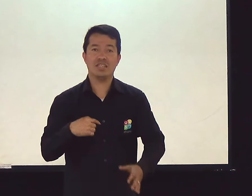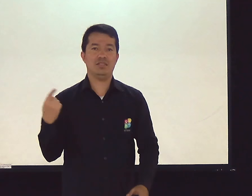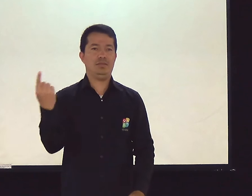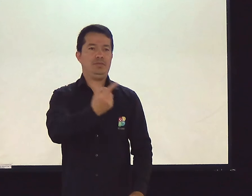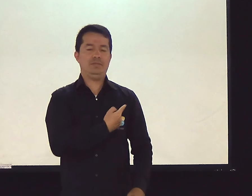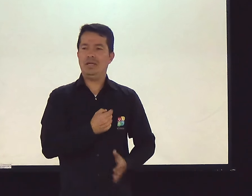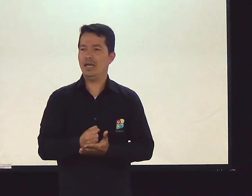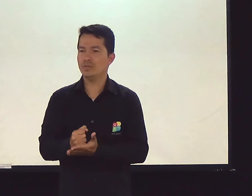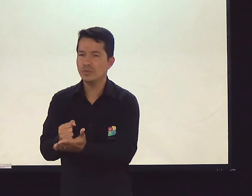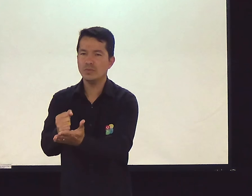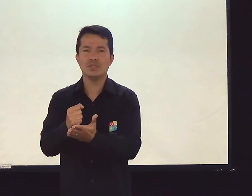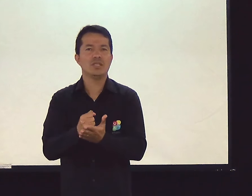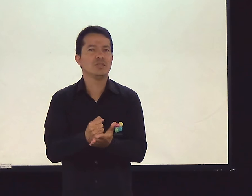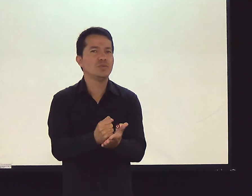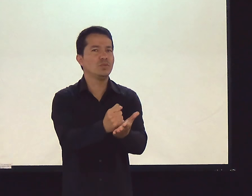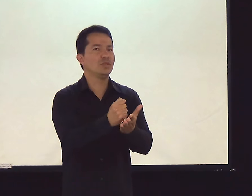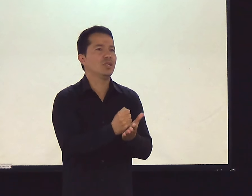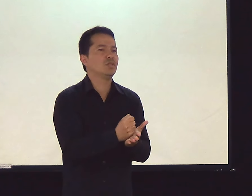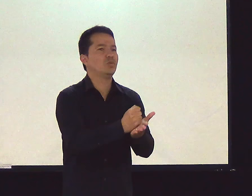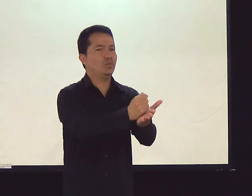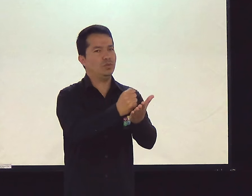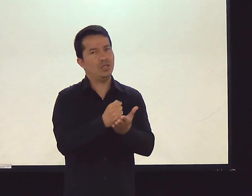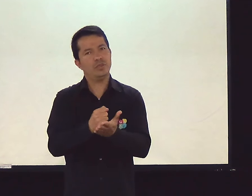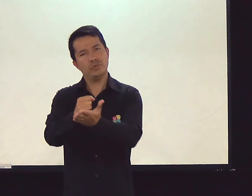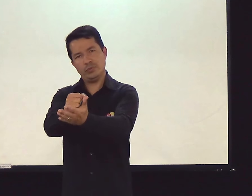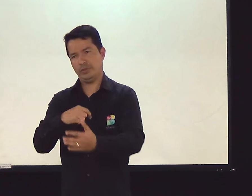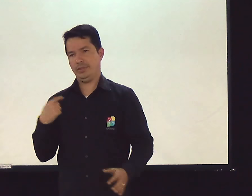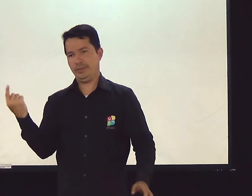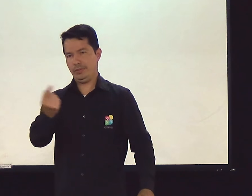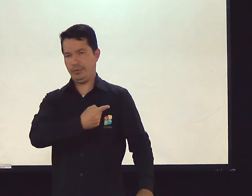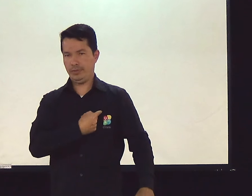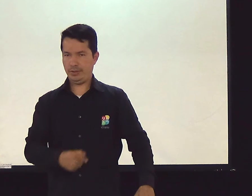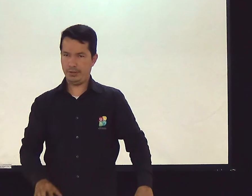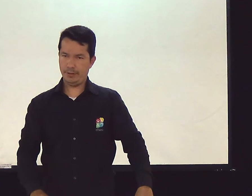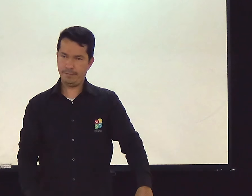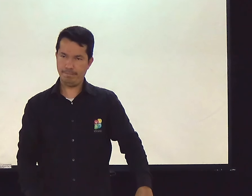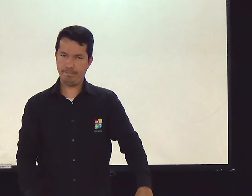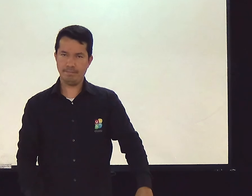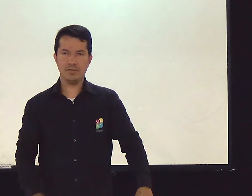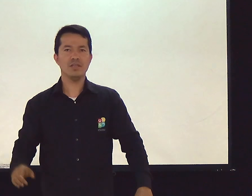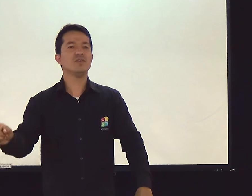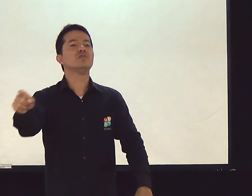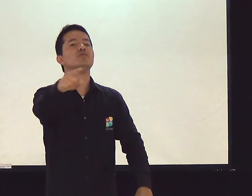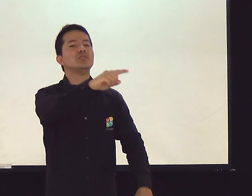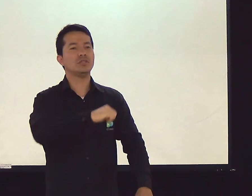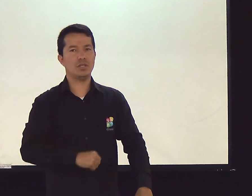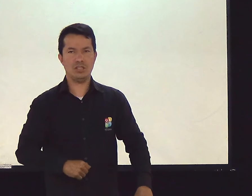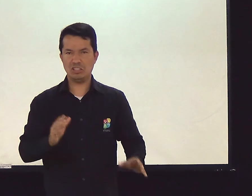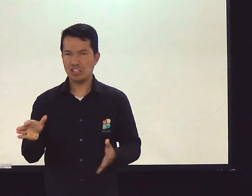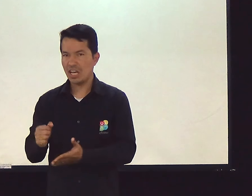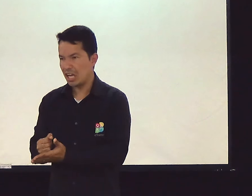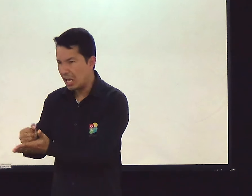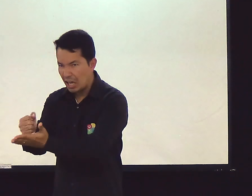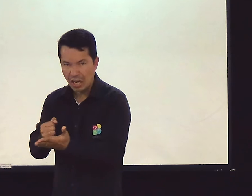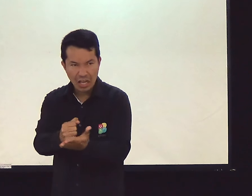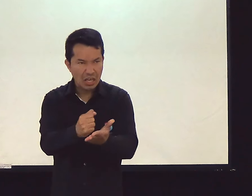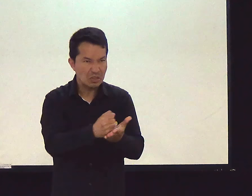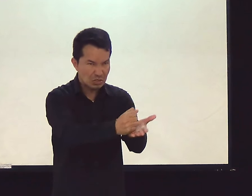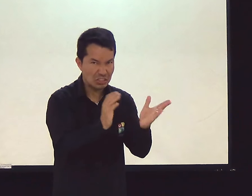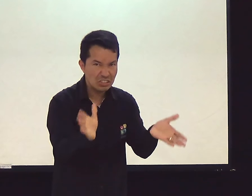na vida foi ajudar as pessoas, foi servir as pessoas, para que nós possamos seguir o seu exemplo e servir as pessoas também. Você tem